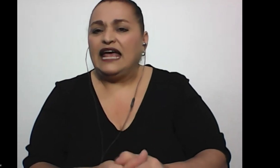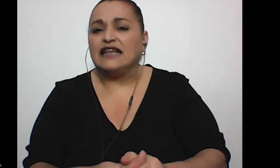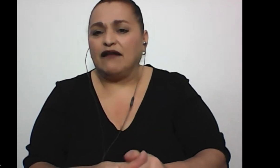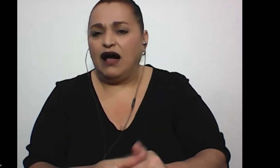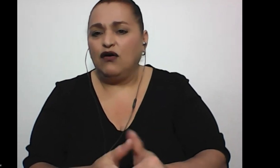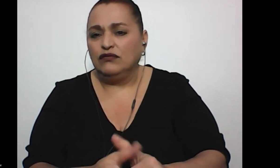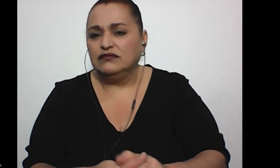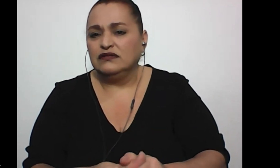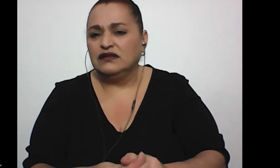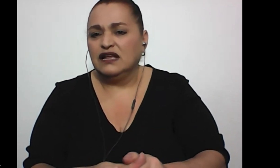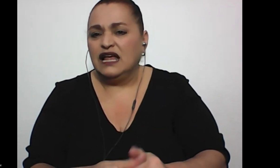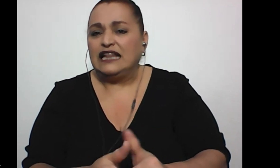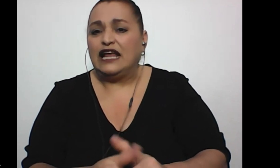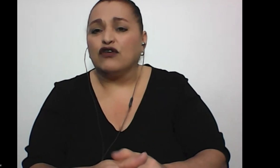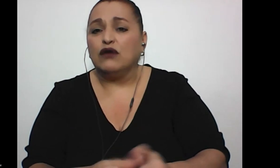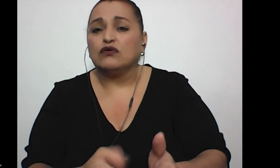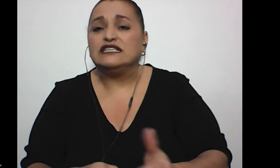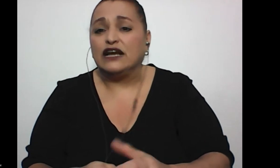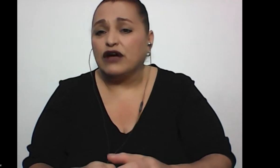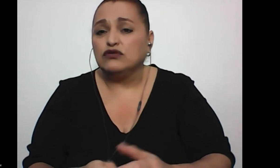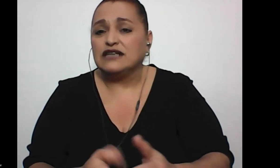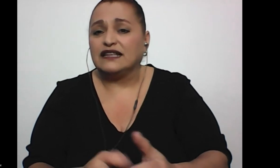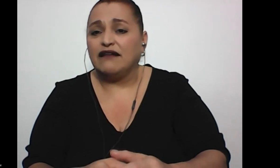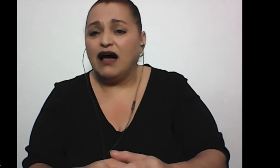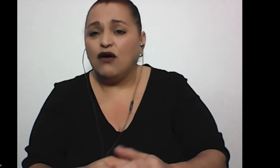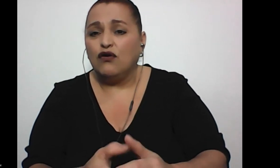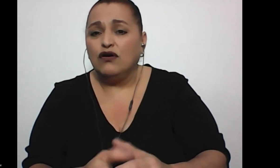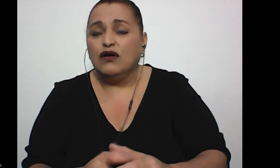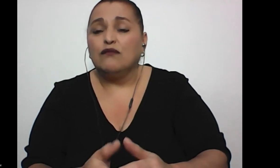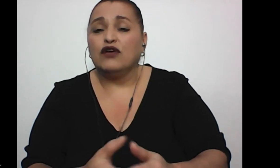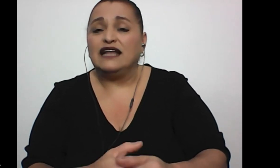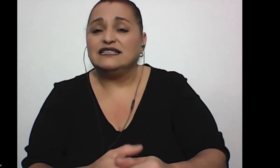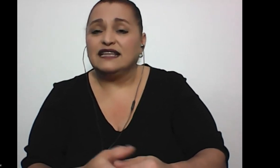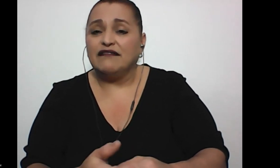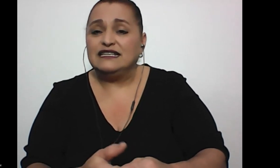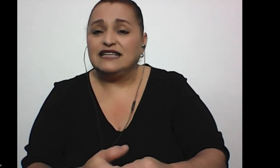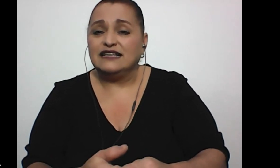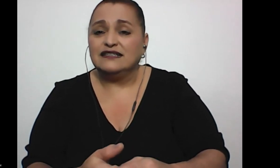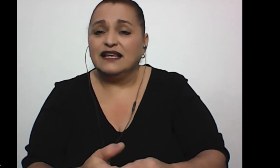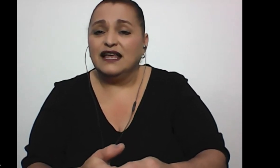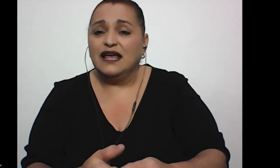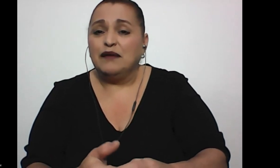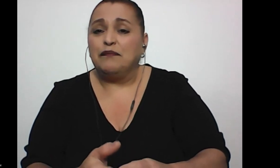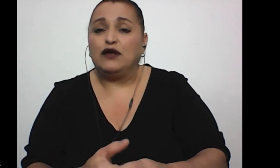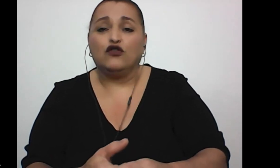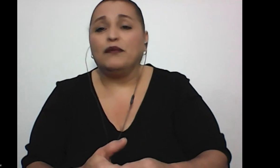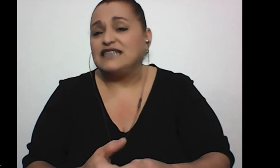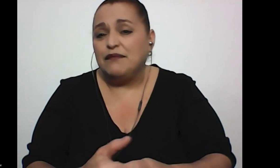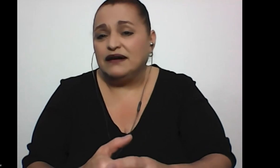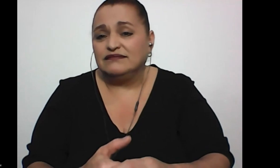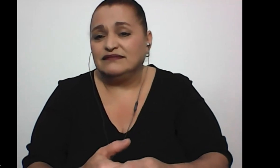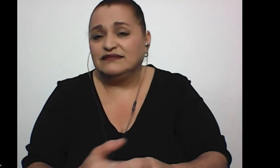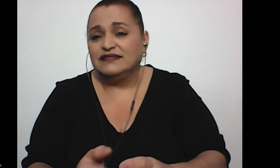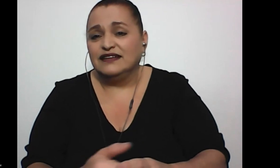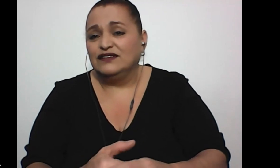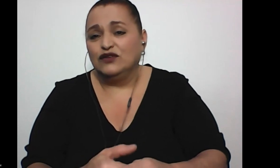en el trabajo, tengo que, si tengo que buscar trabajo, voy a las entrevistas, pero no me